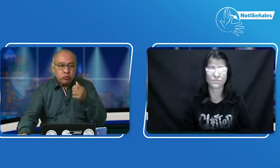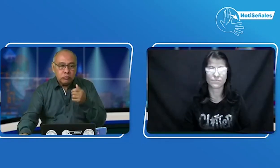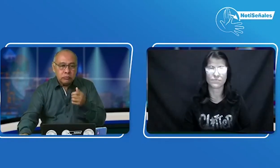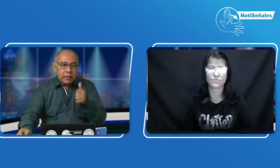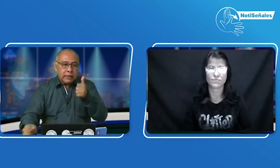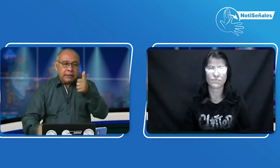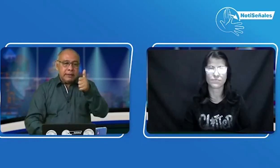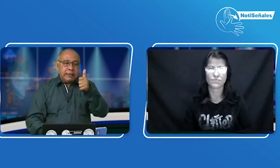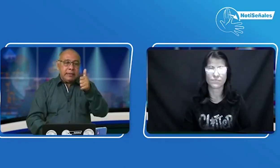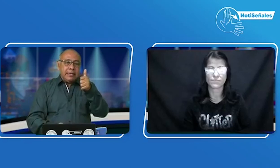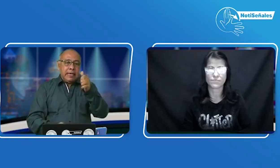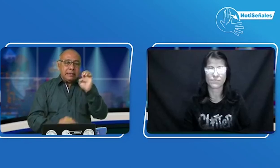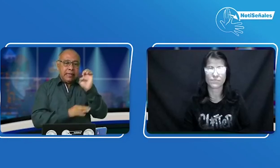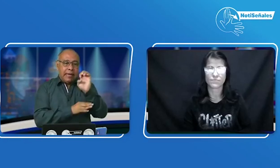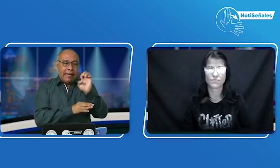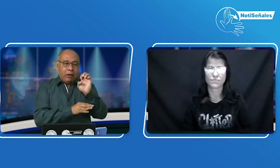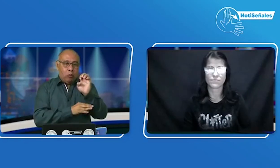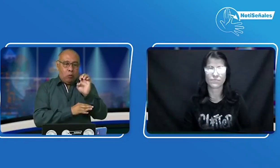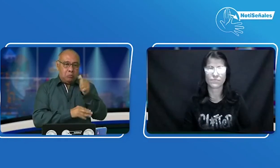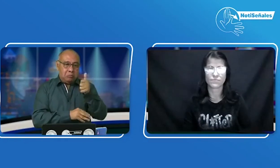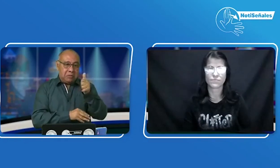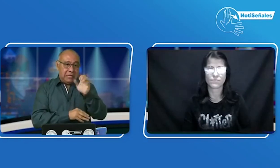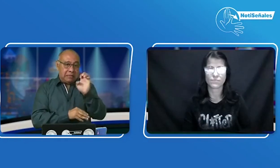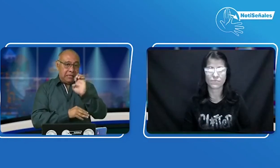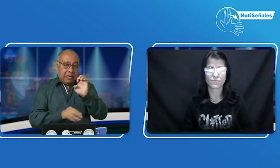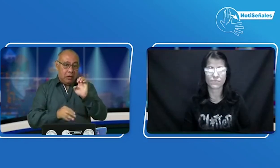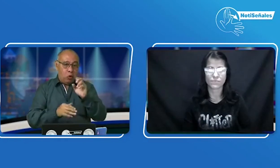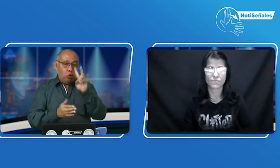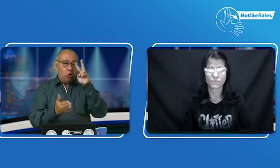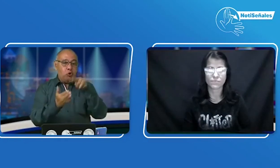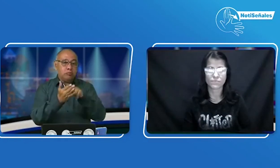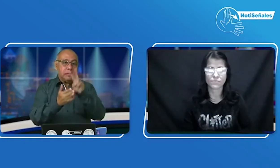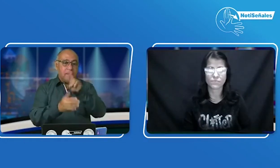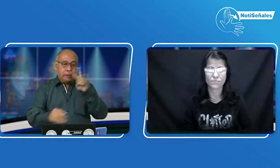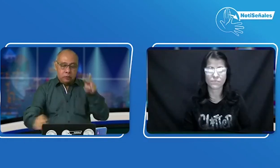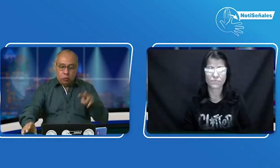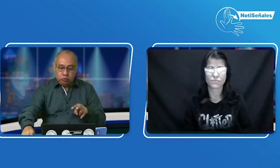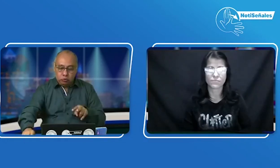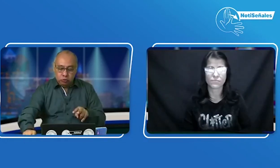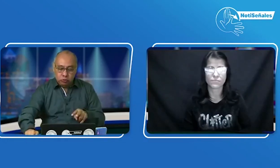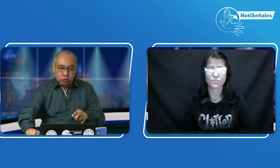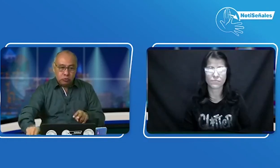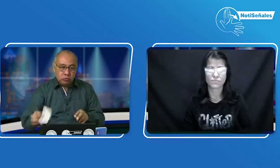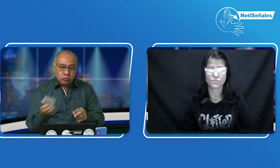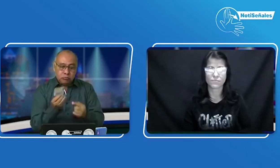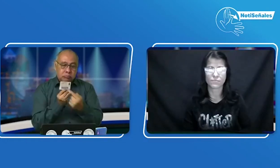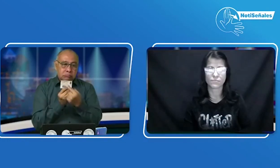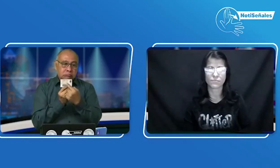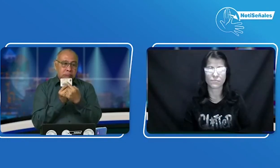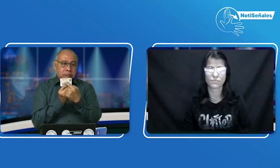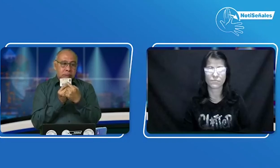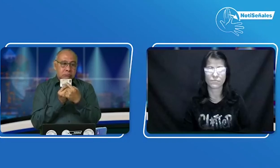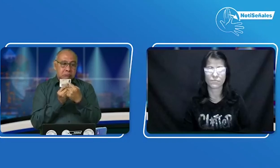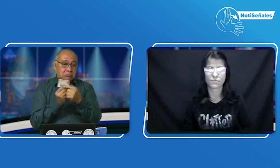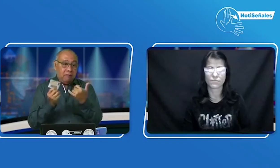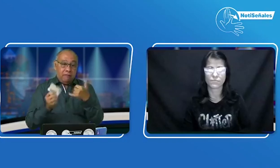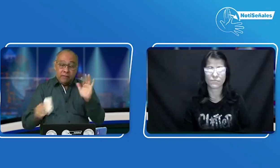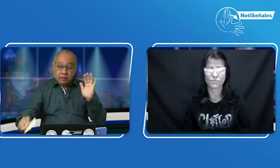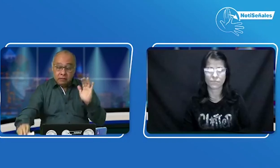vencimiento. El 10 de enero del 2022. Aquí ya venció.